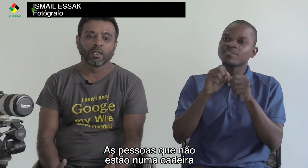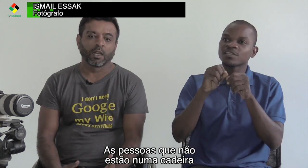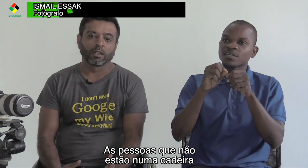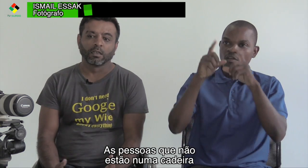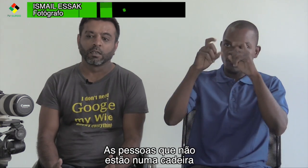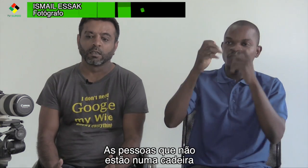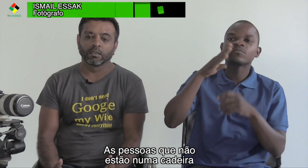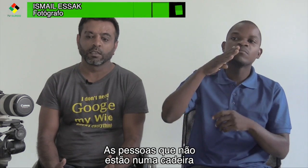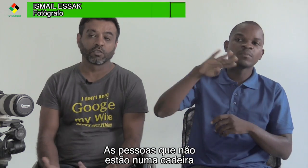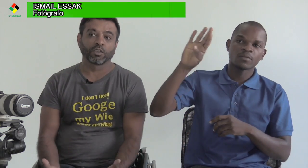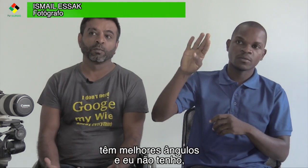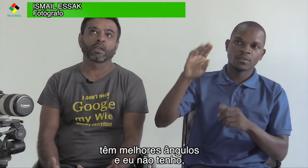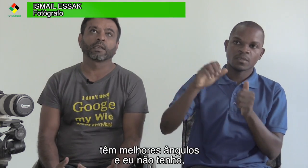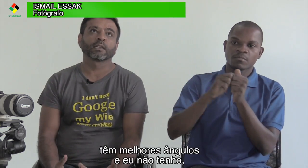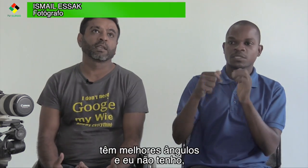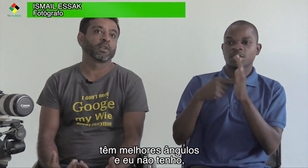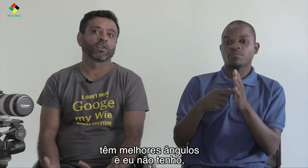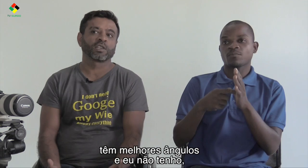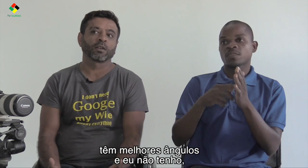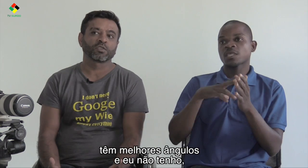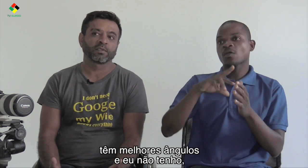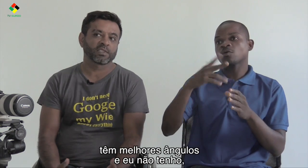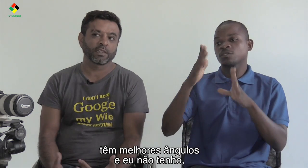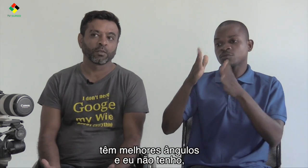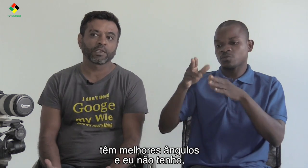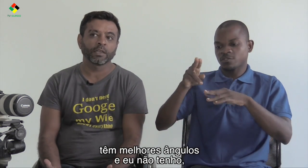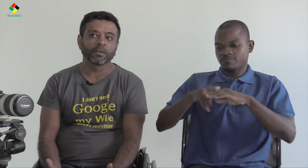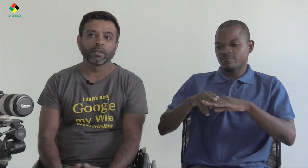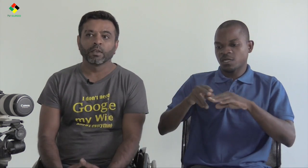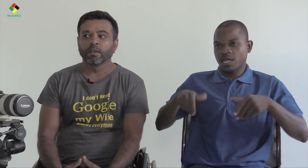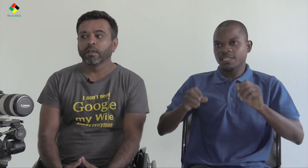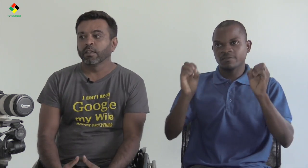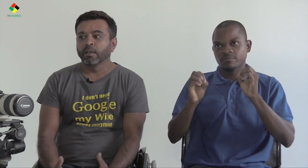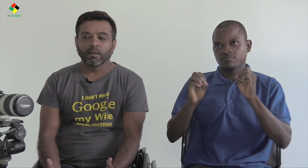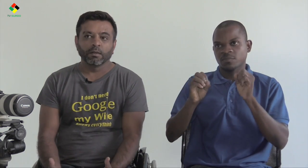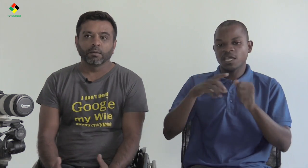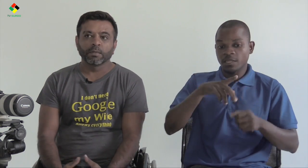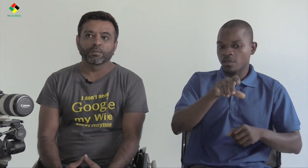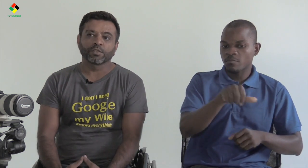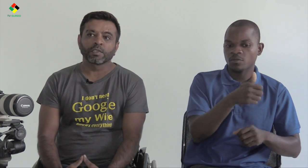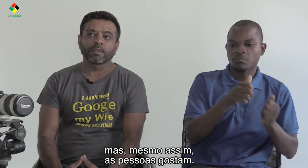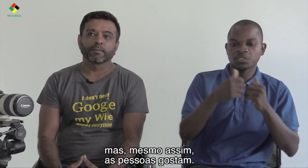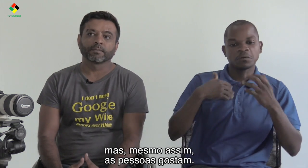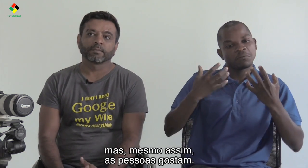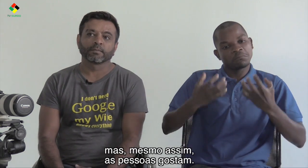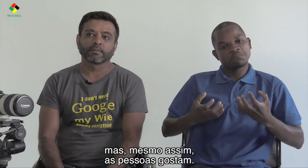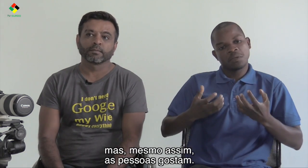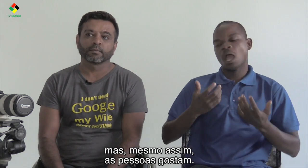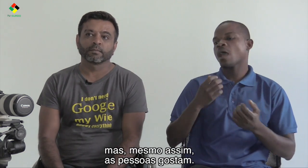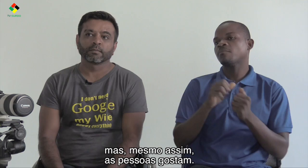que não estão numa cadeira, têm melhores ângulos para fazer e eu não tenho. Mas mesmo assim,